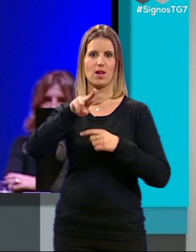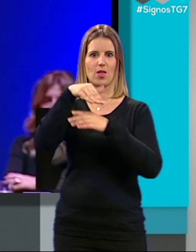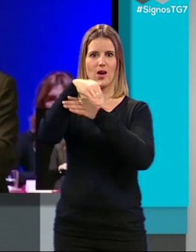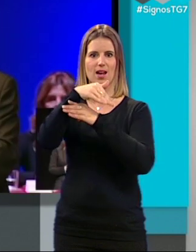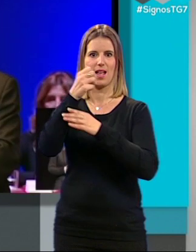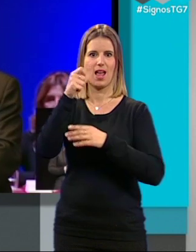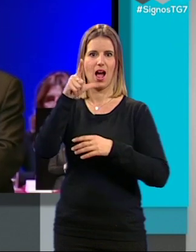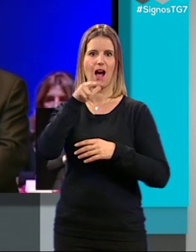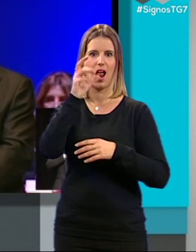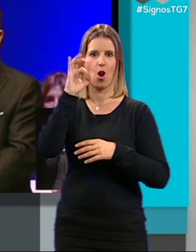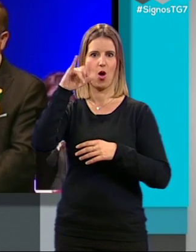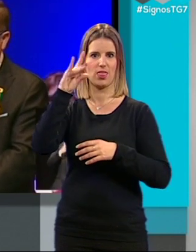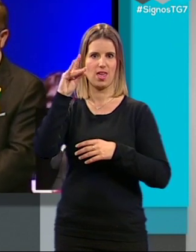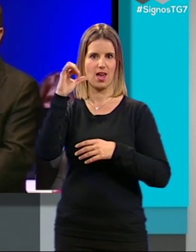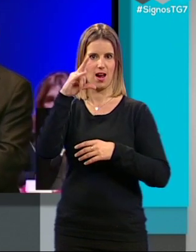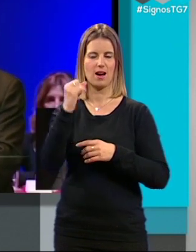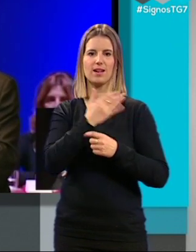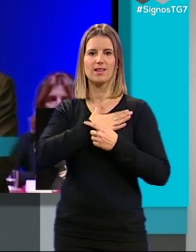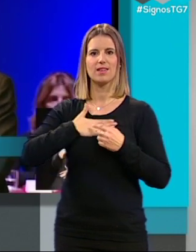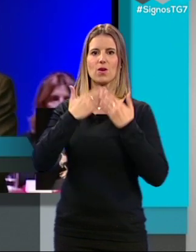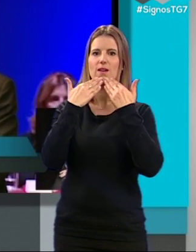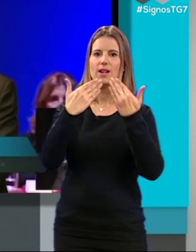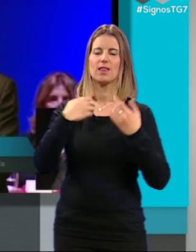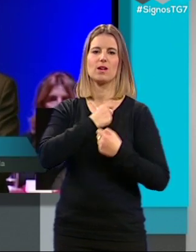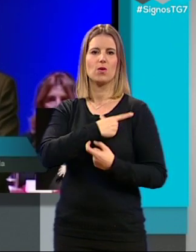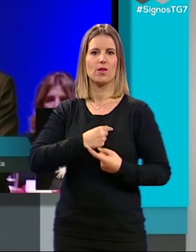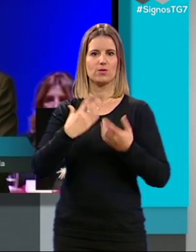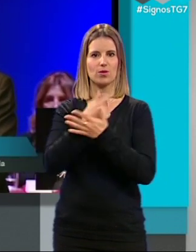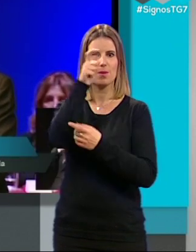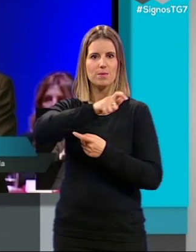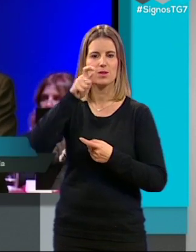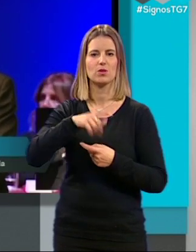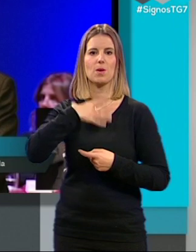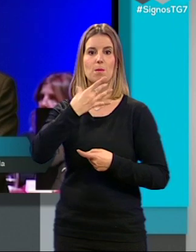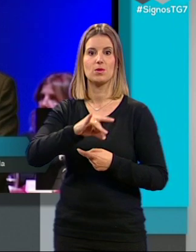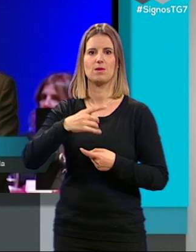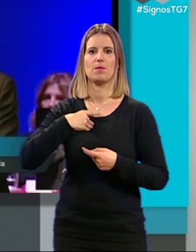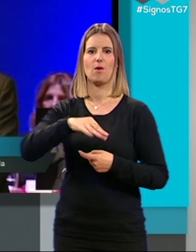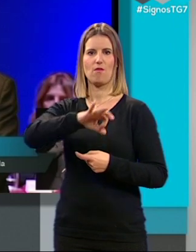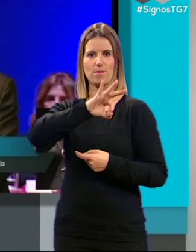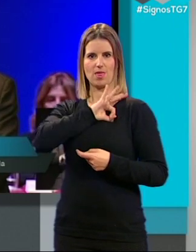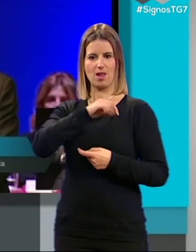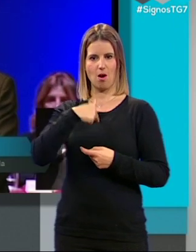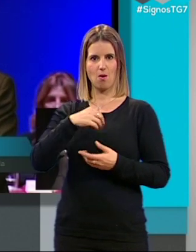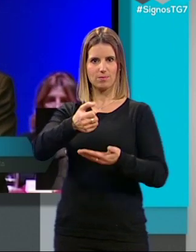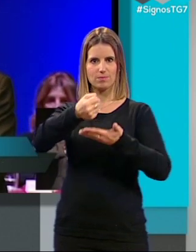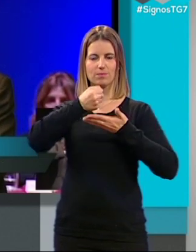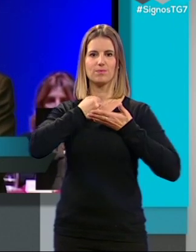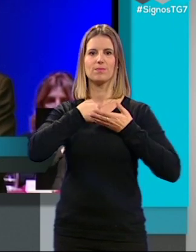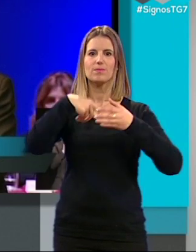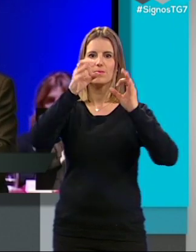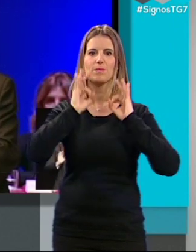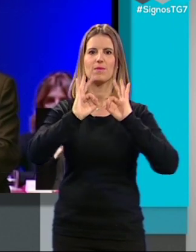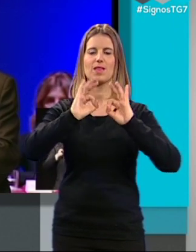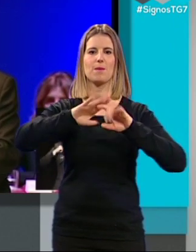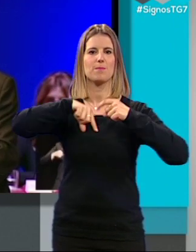Alondria. Quiero agradecer de corazón a todas las personas que han hecho posible que esta medalla hoy llegue a nuestras manos, en especial